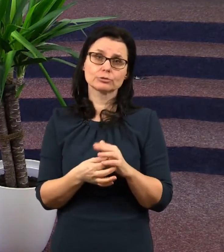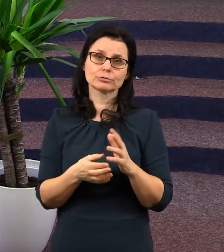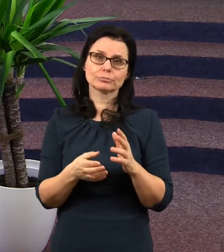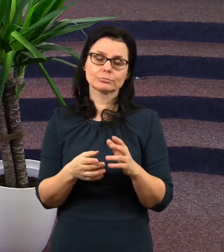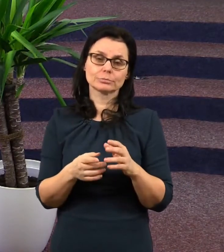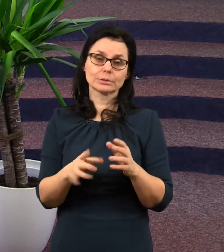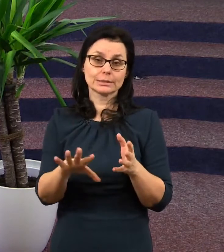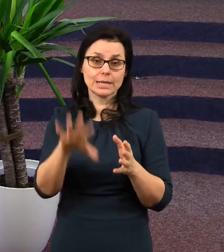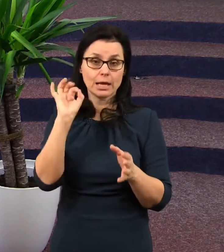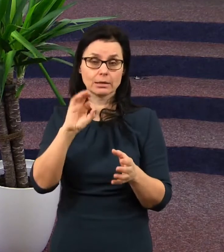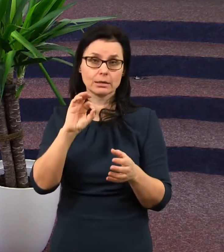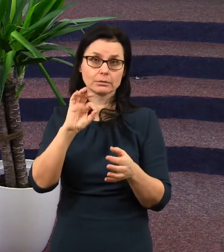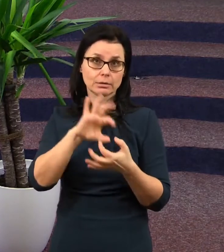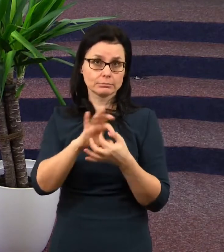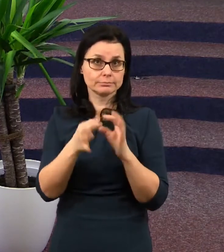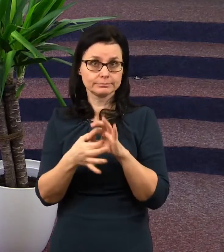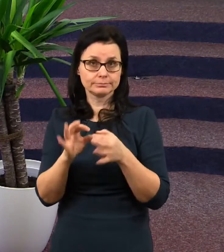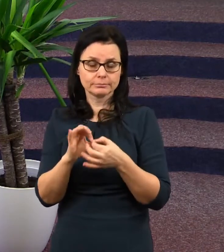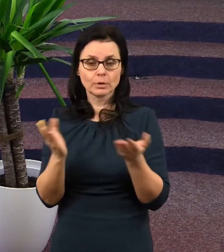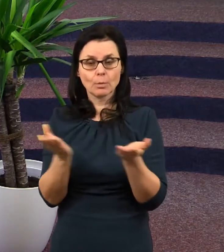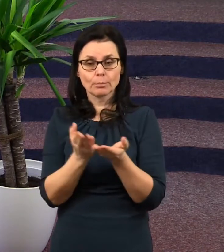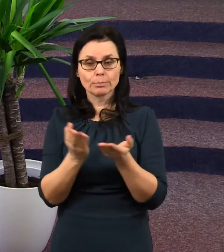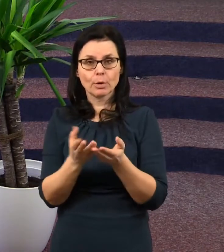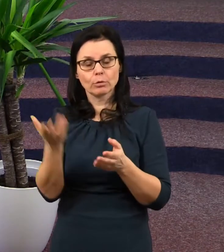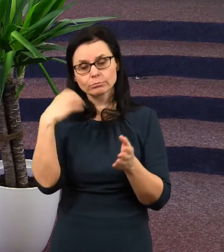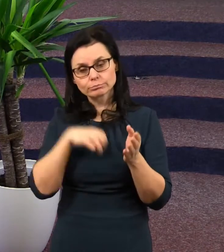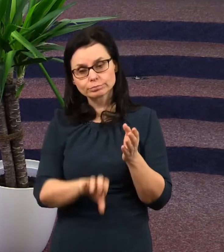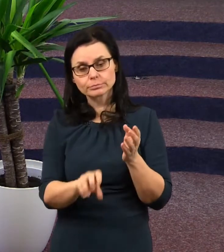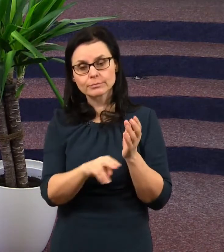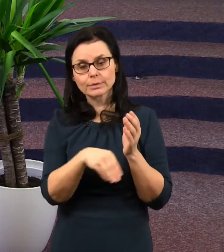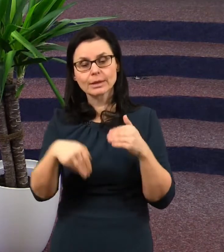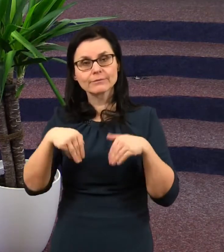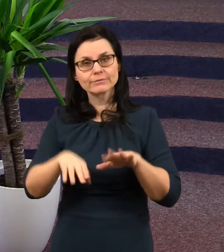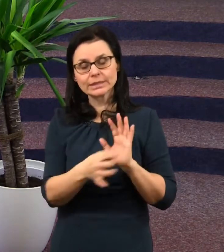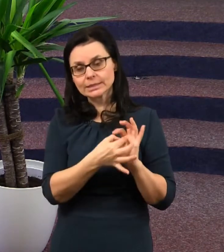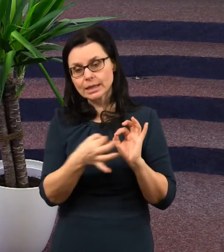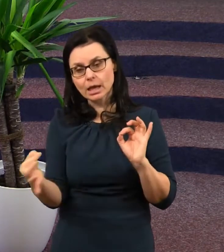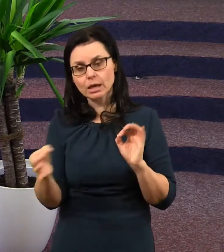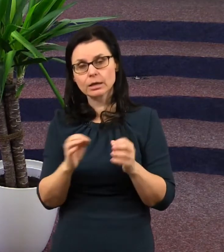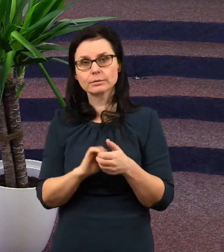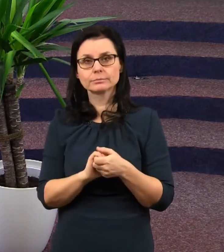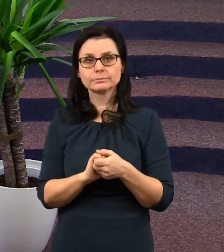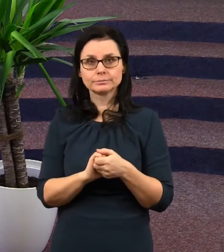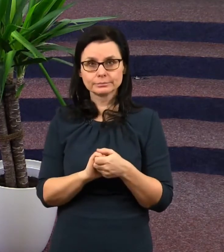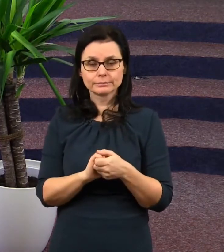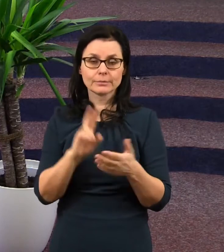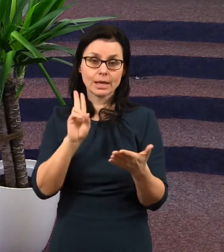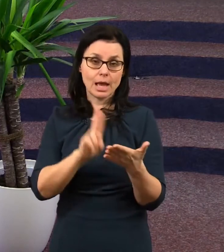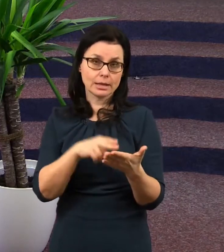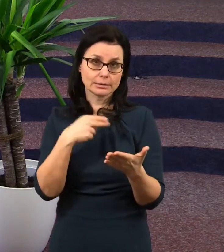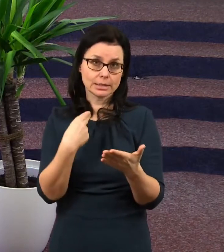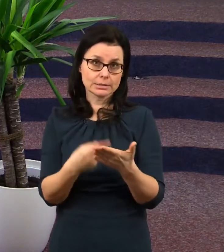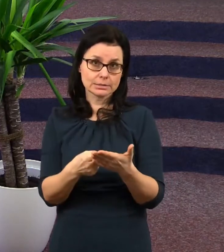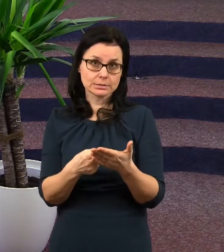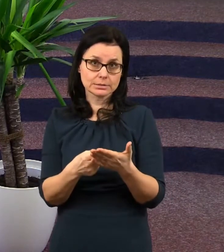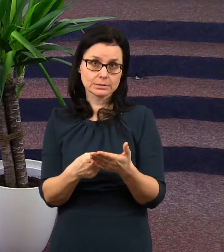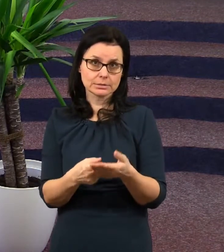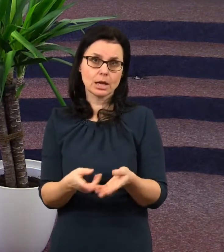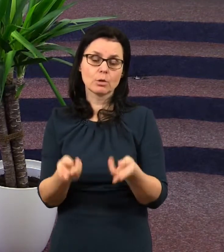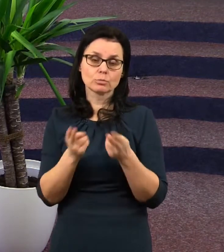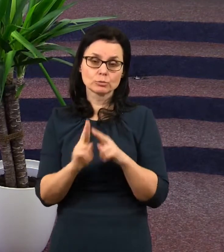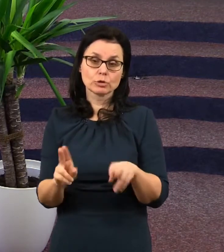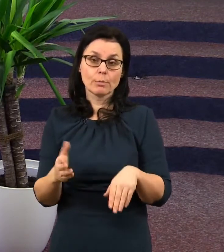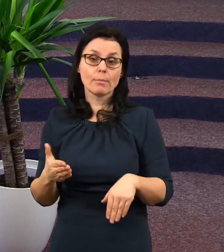najdete také podle toho pod videem, podle těch adresy, tak vám bude moc